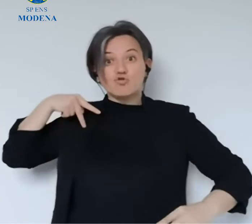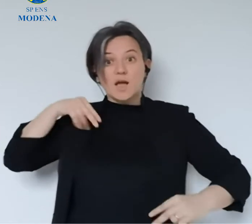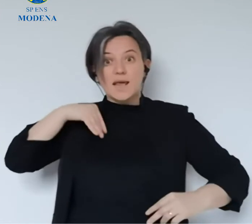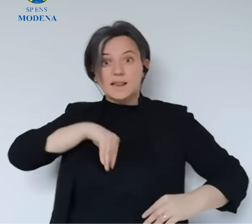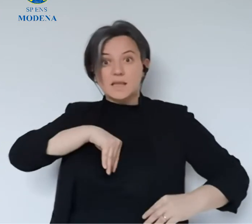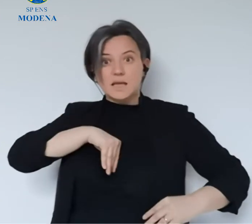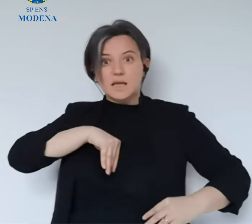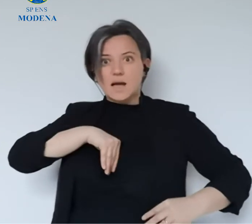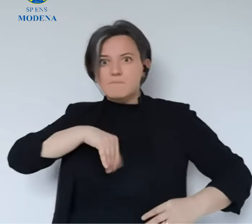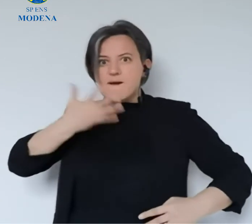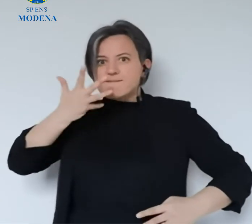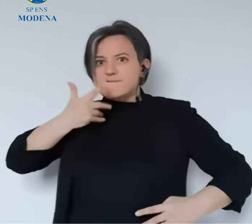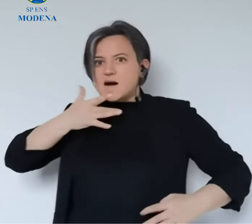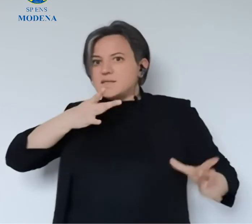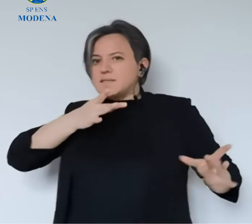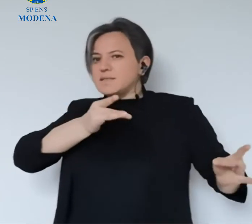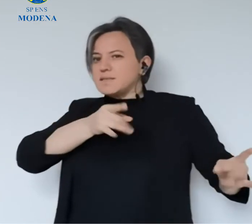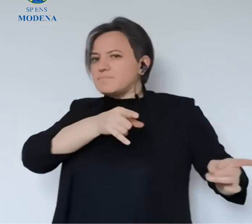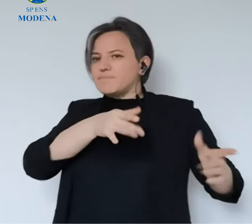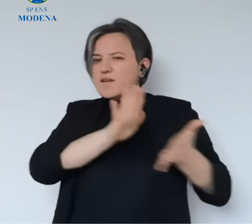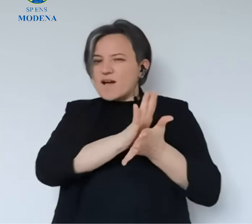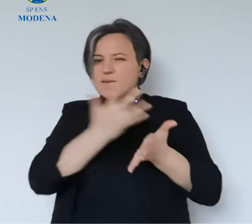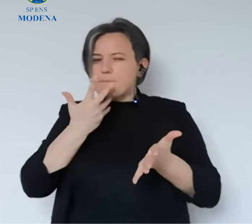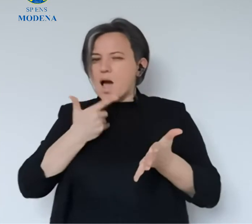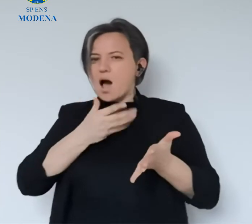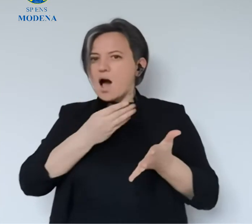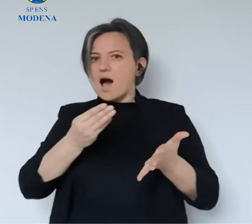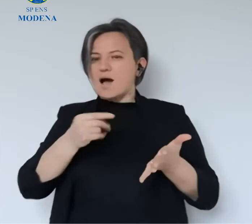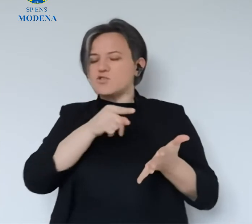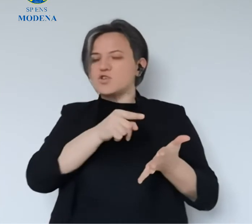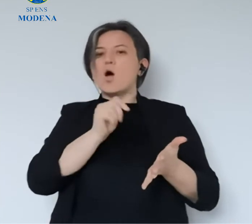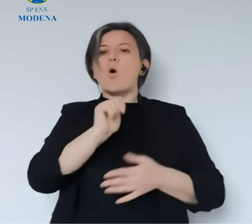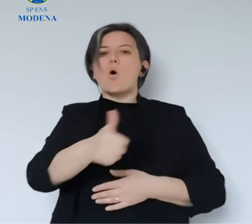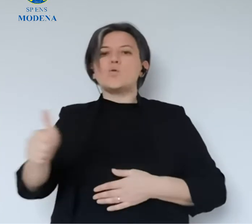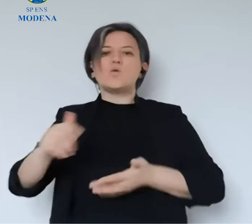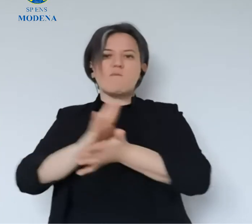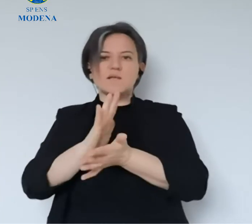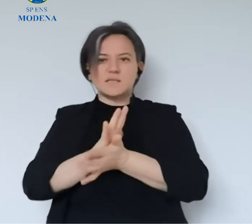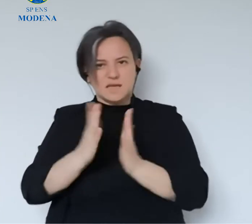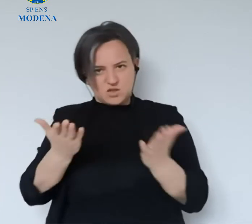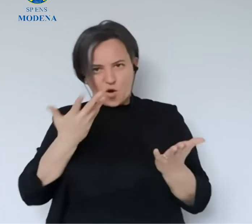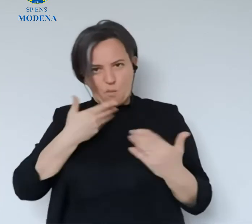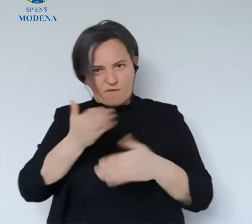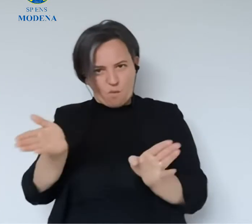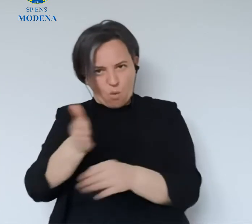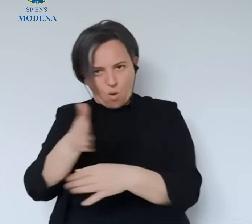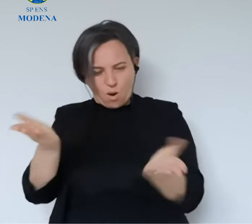dice chi, guardate, geneticamente, mi passate questo termine, è attaccato a quella festa,